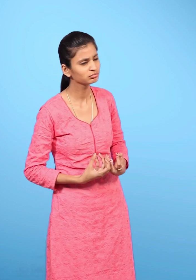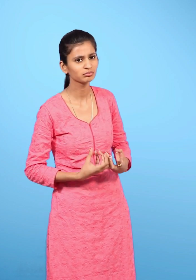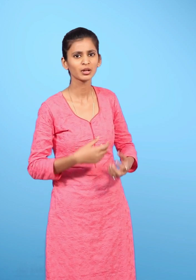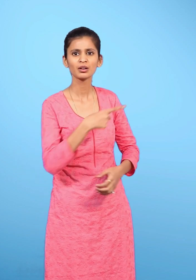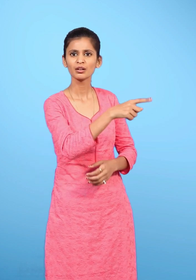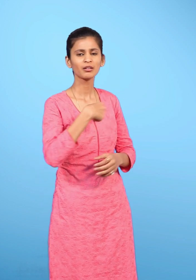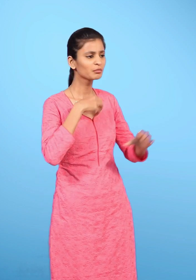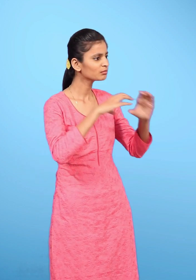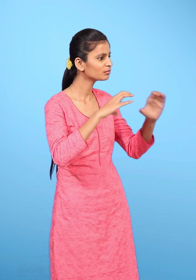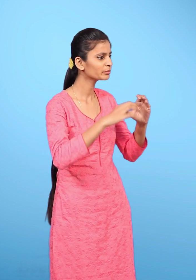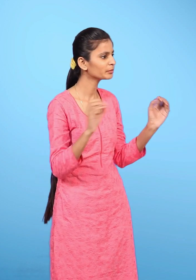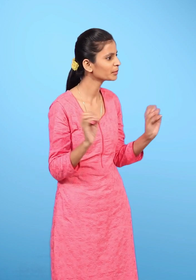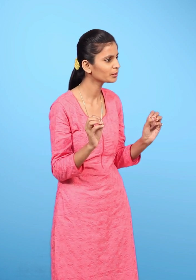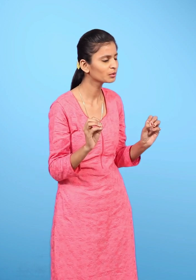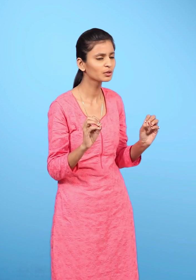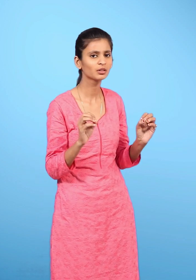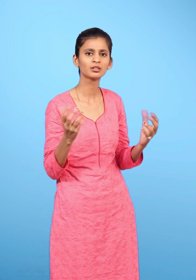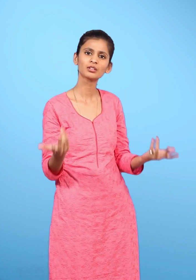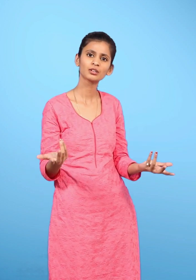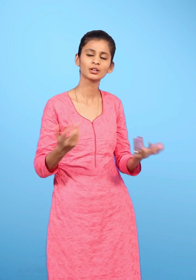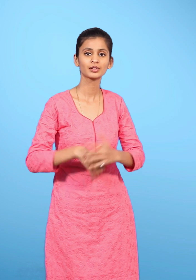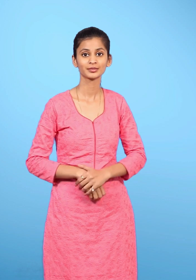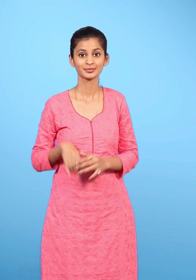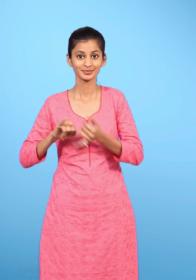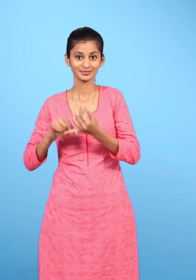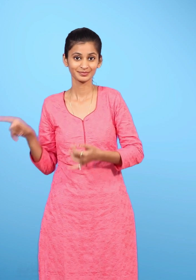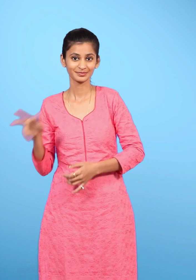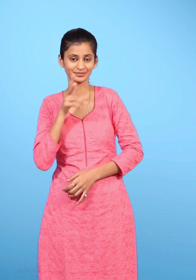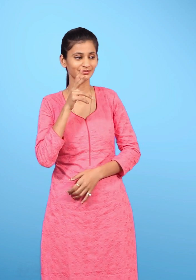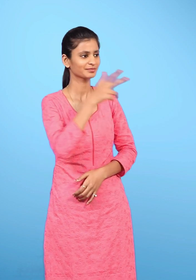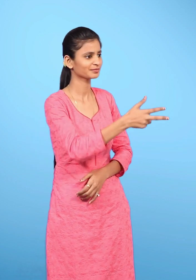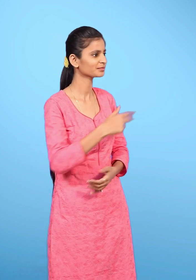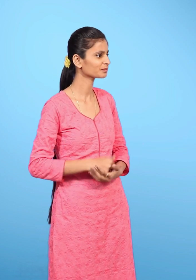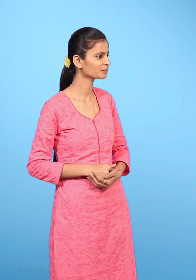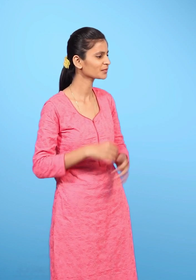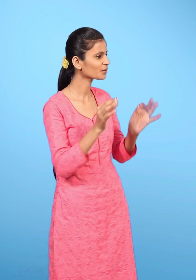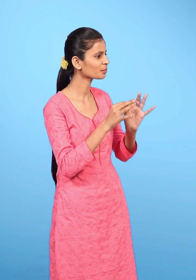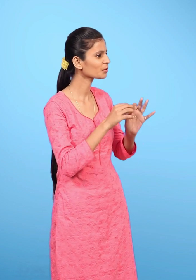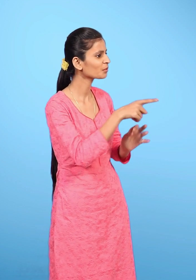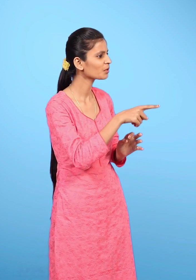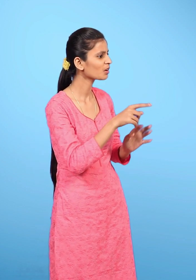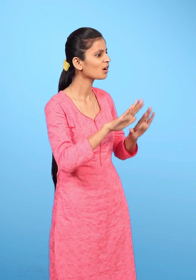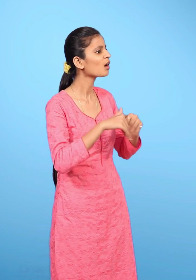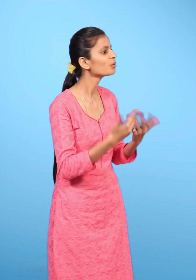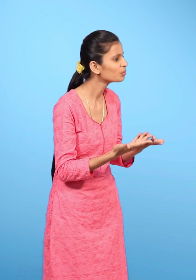वो उससे बात भी नहीं कर रहा सिम्मी बोली, बिल्लू क्या हुआ?